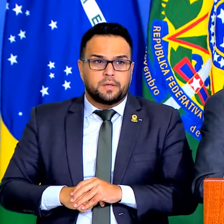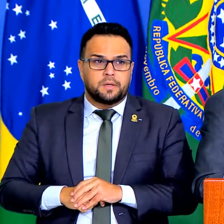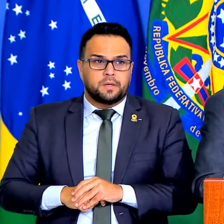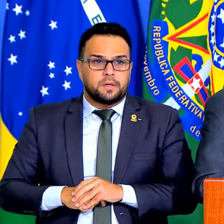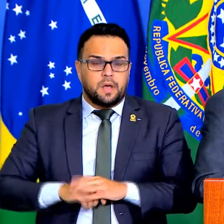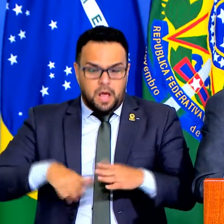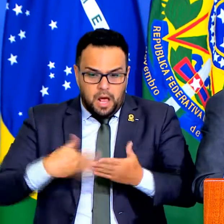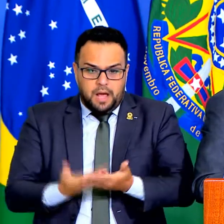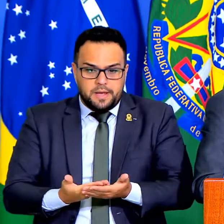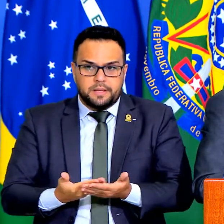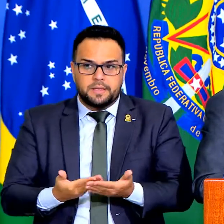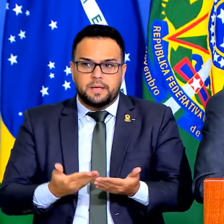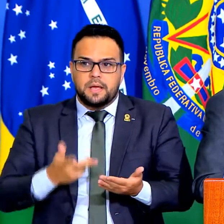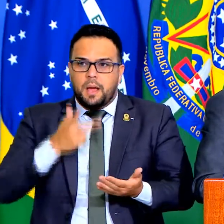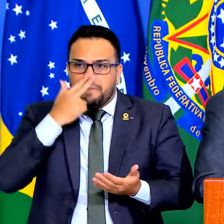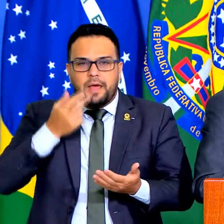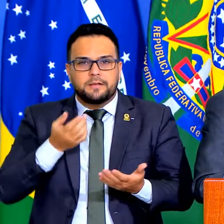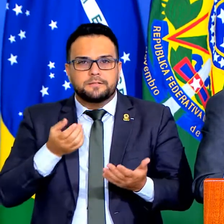ainda flerta,